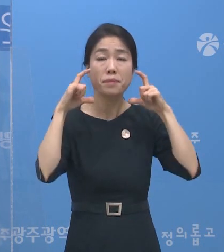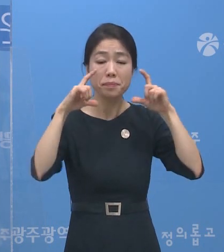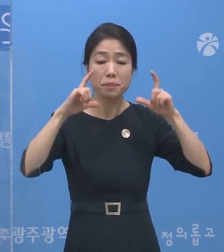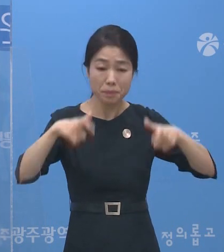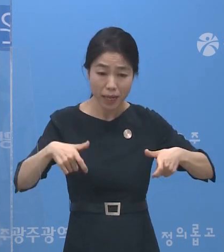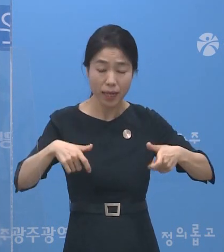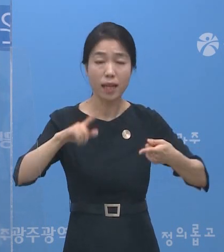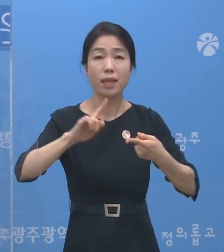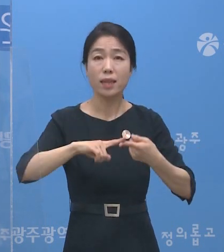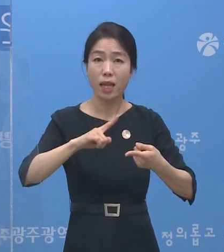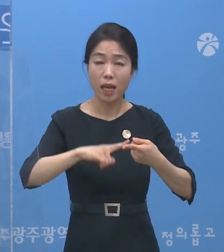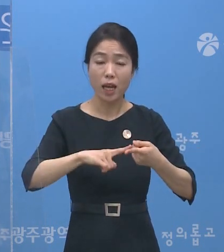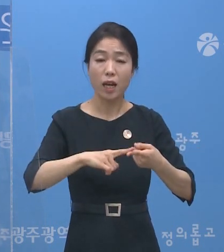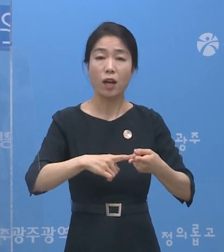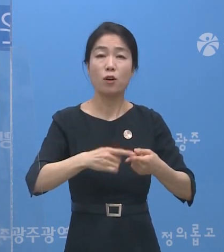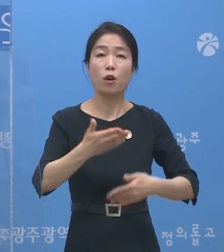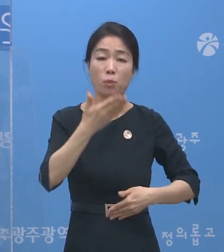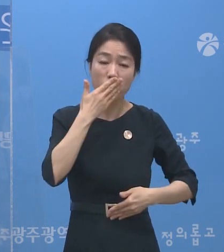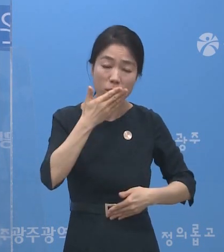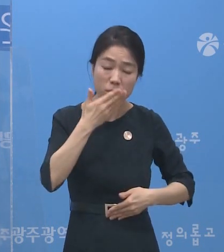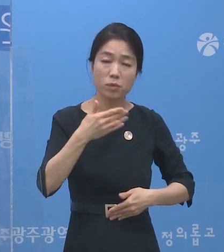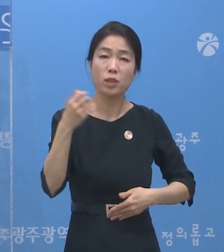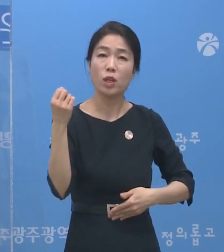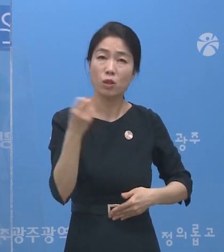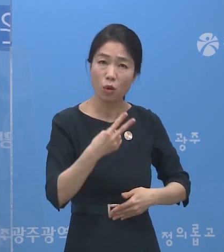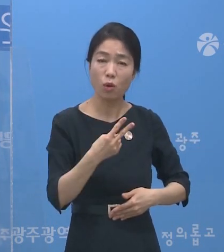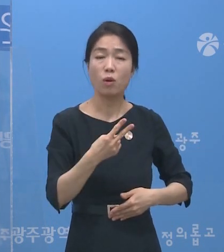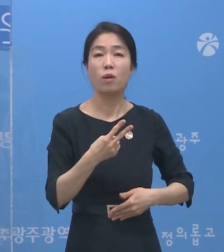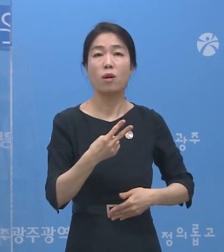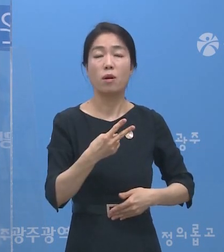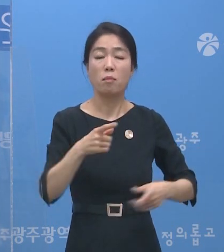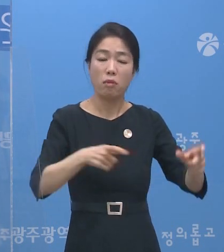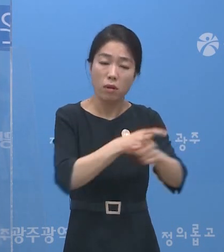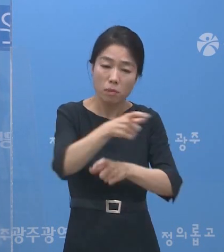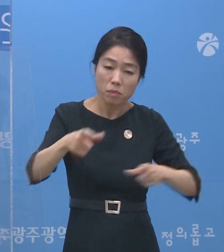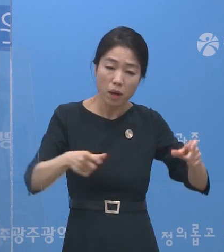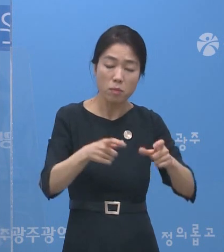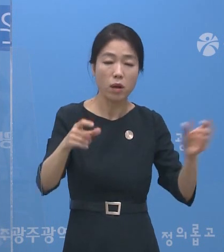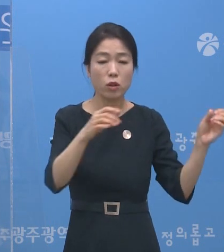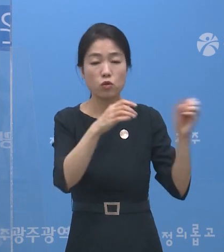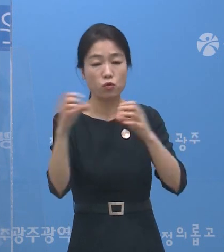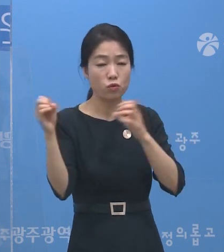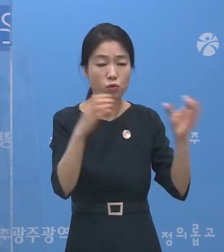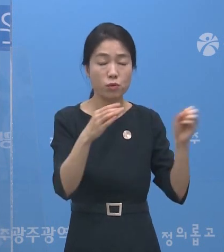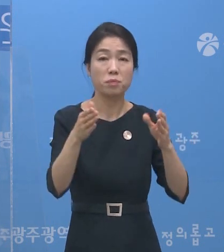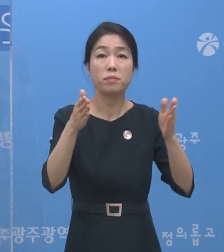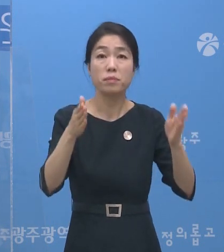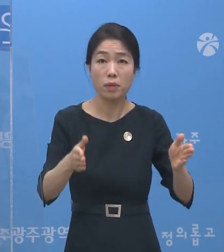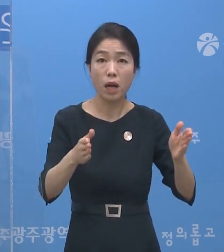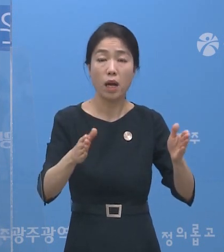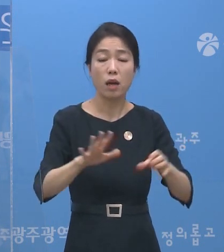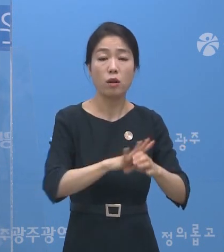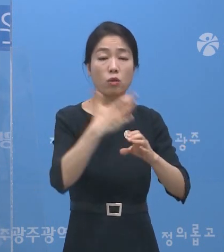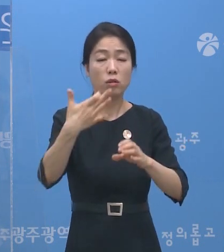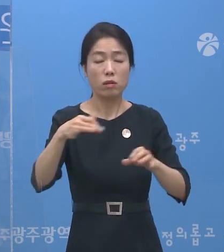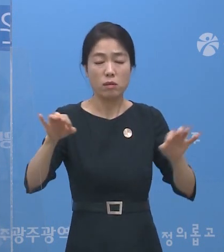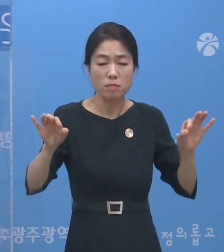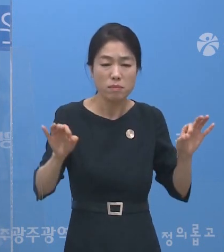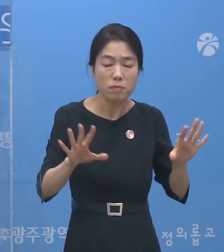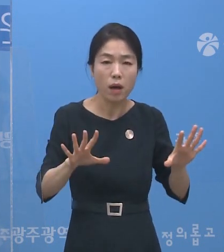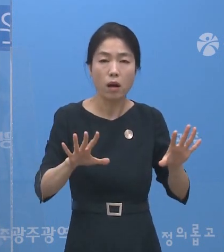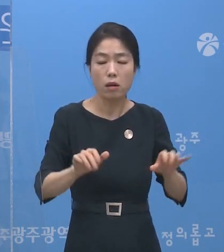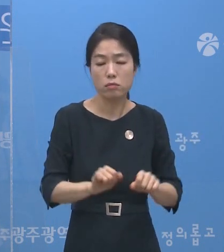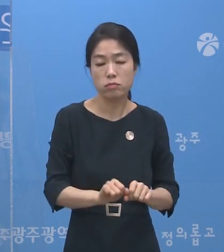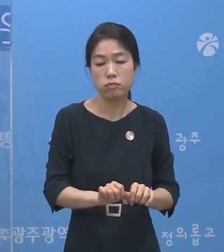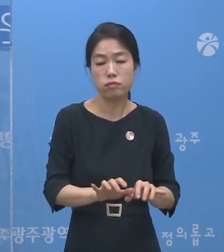벗은 채 음식을 먹고 마시면서 대화를 나누는 사이 코로나19가 빠른 속도로